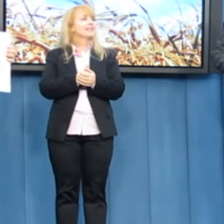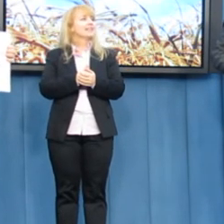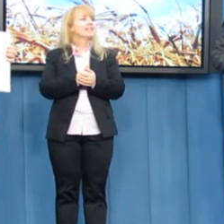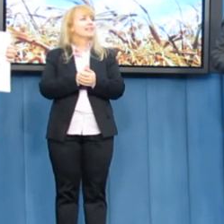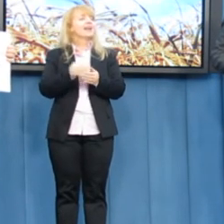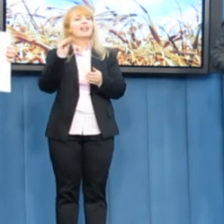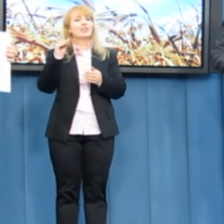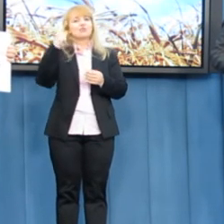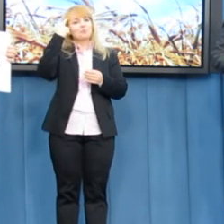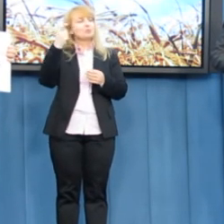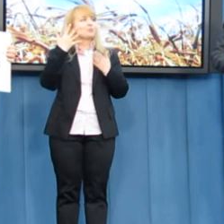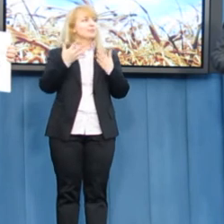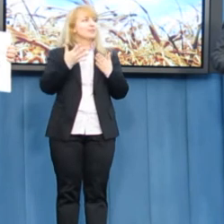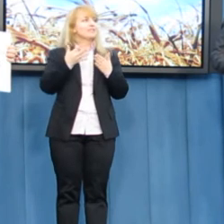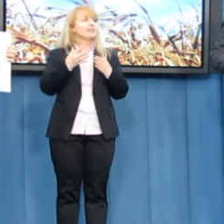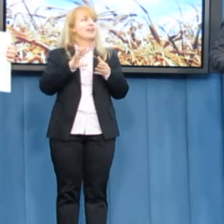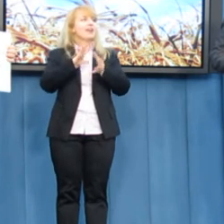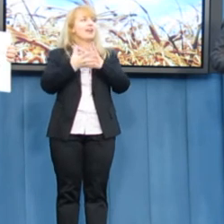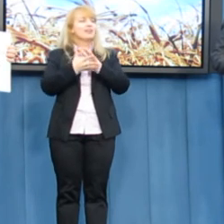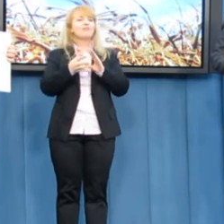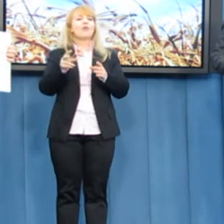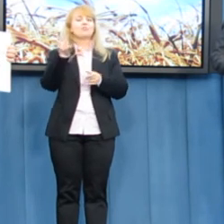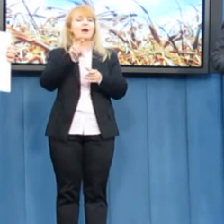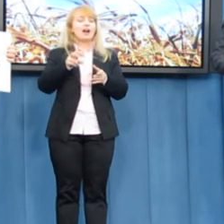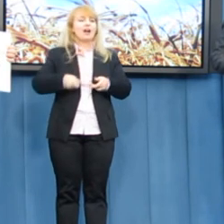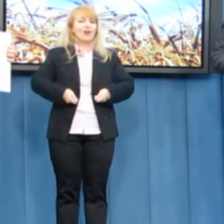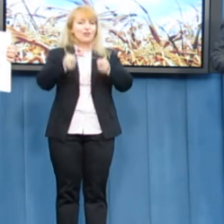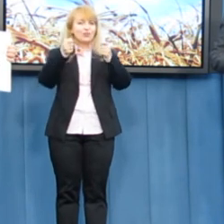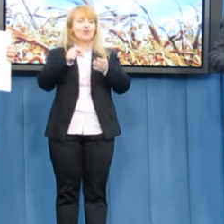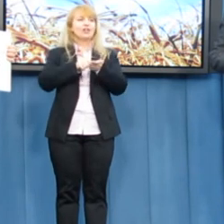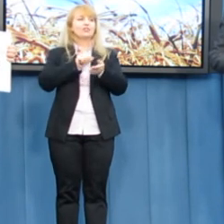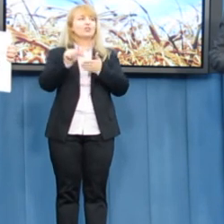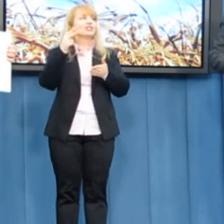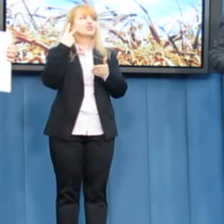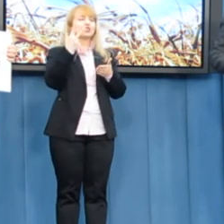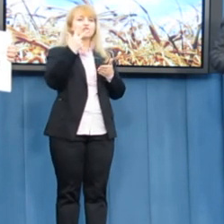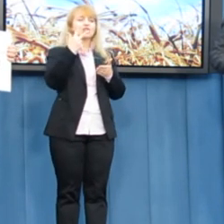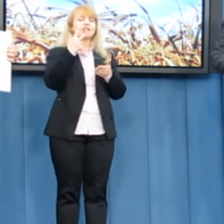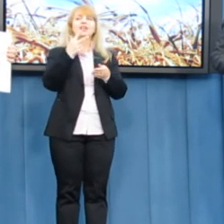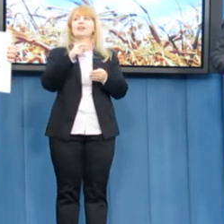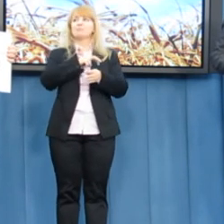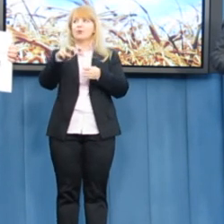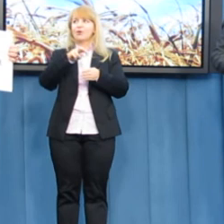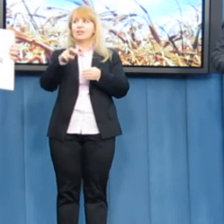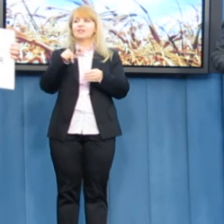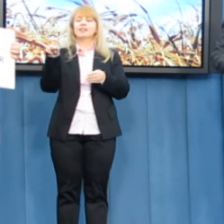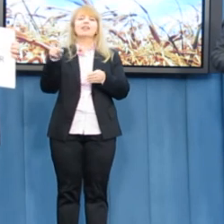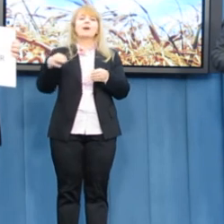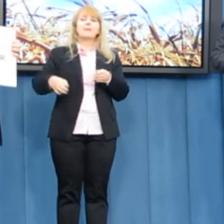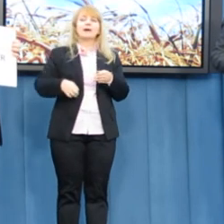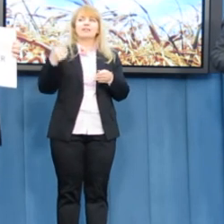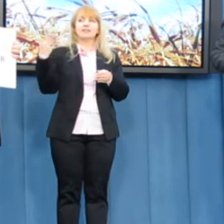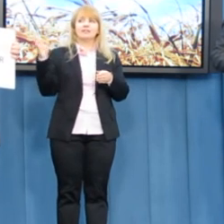jeszcze na koniec. Reforma Rolna Ruchu Polikota składa się z trzech projektów. Tomek Makowski będzie prowadził likwidację